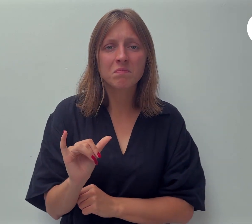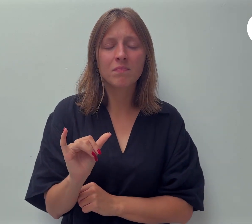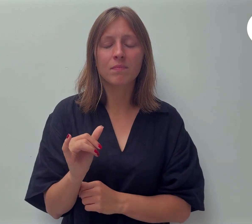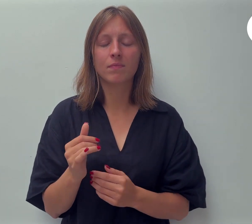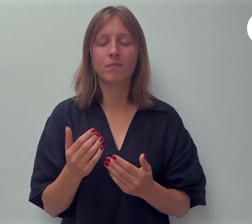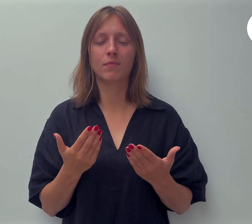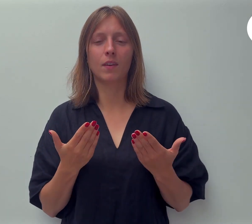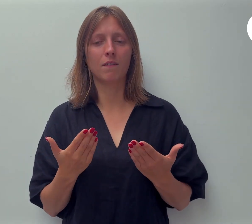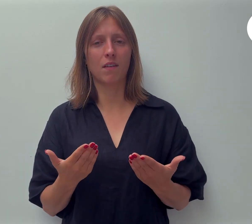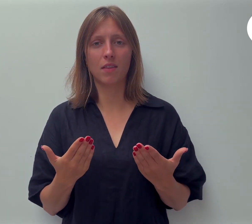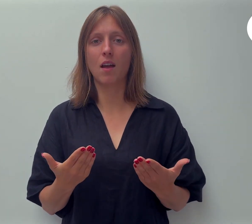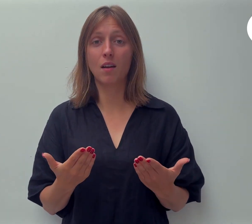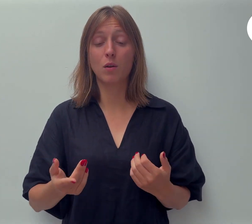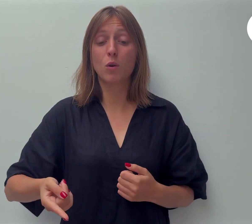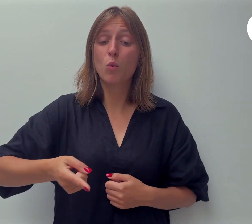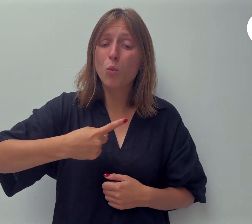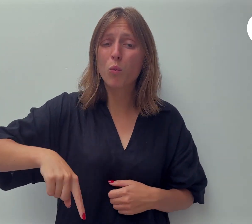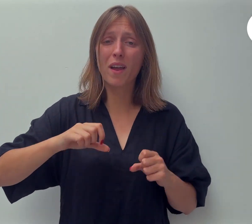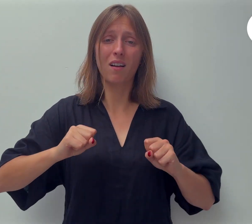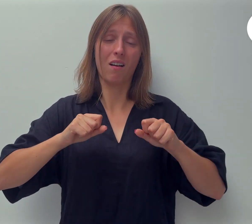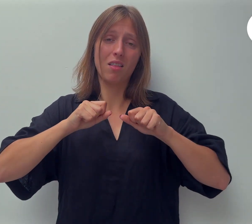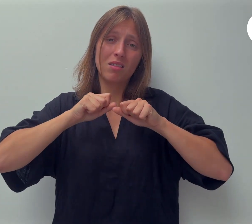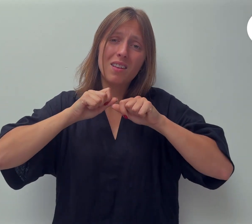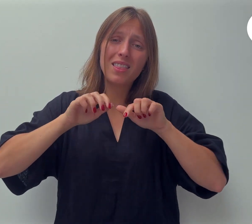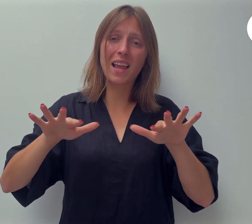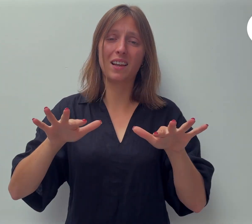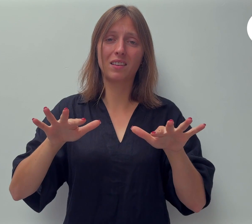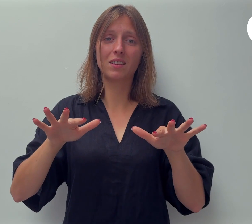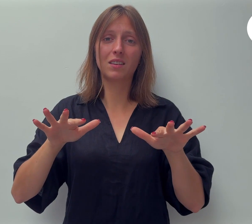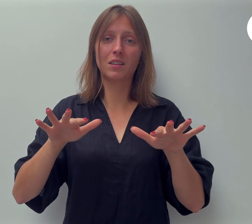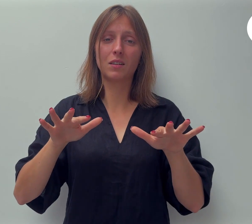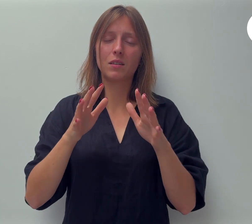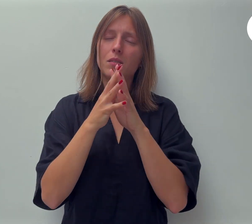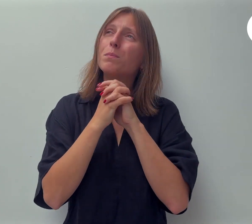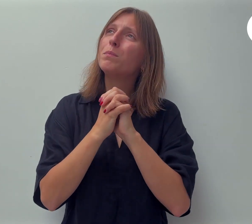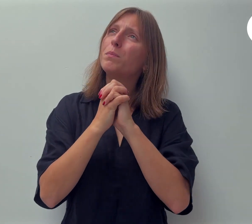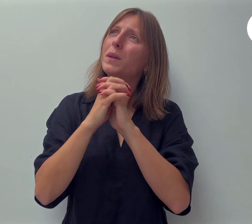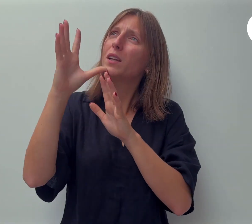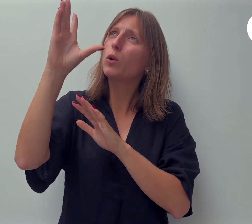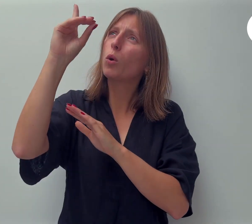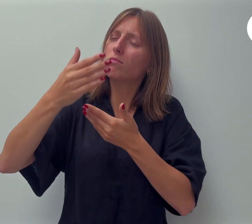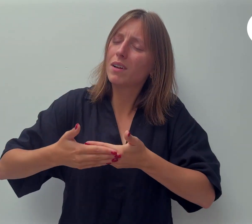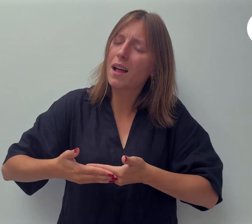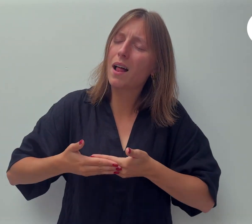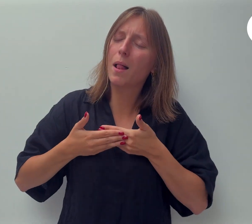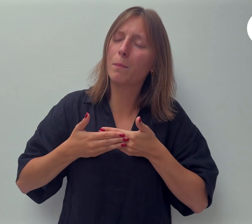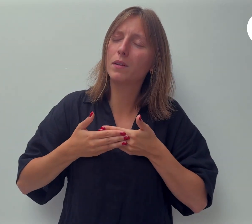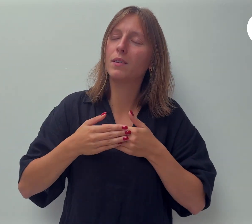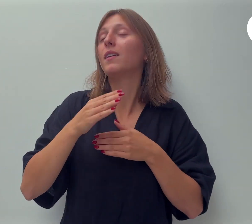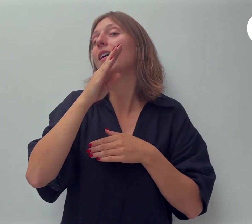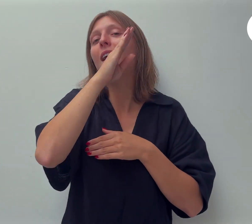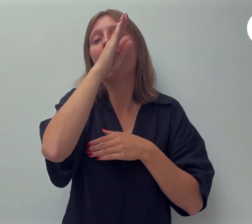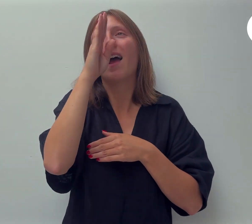mogen wij een lichtpunt zijn. Bid dat God hier mij mag helpen. Dat de Heilige Geest tot je mag spreken.